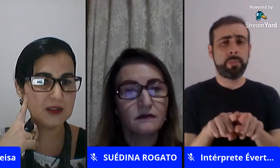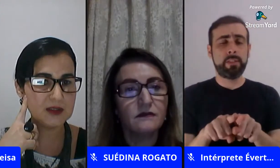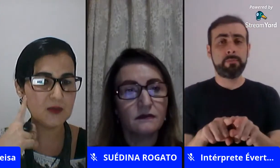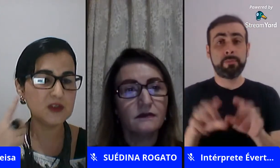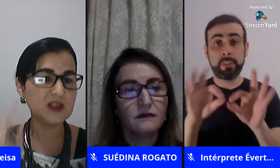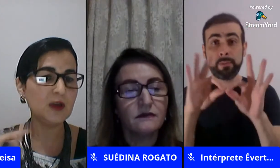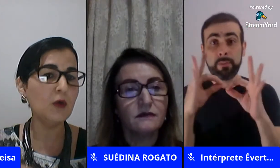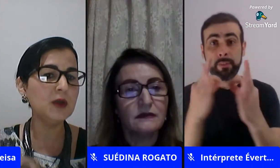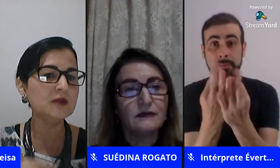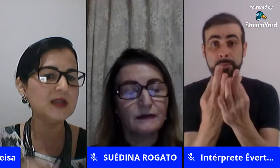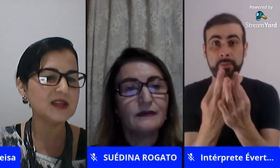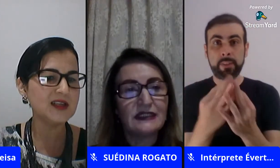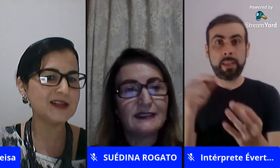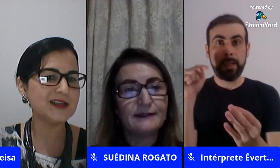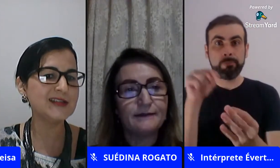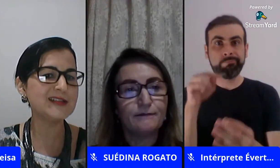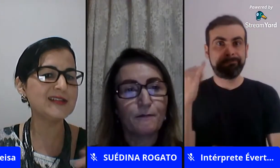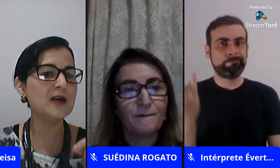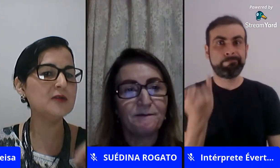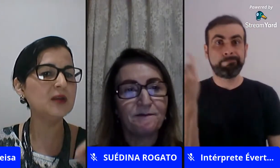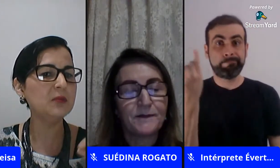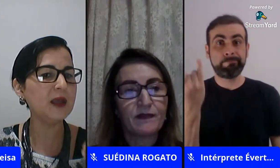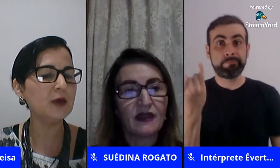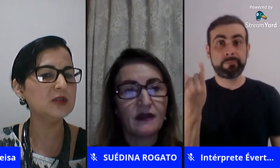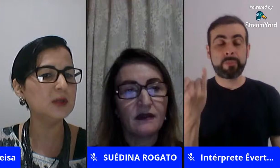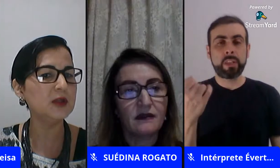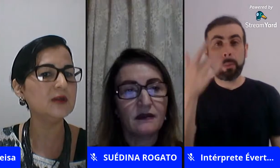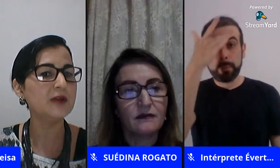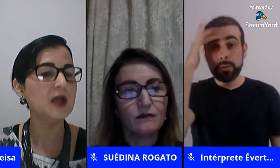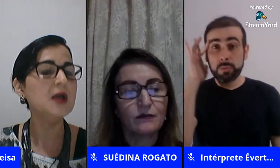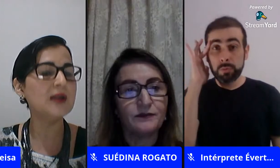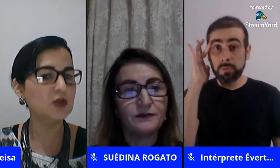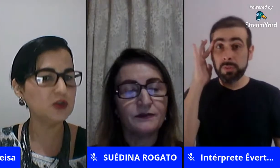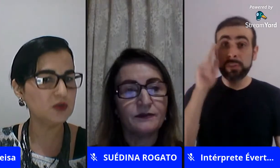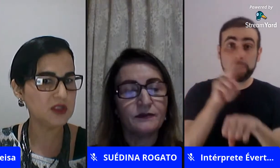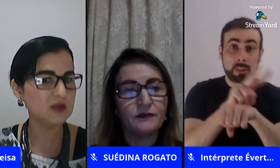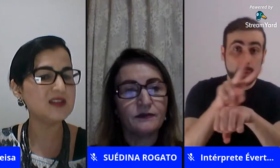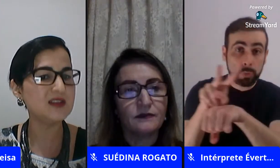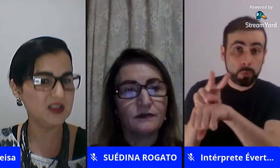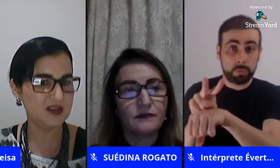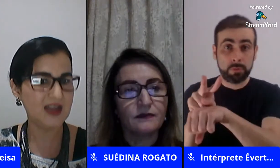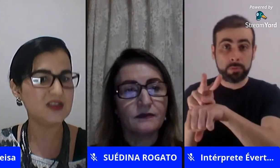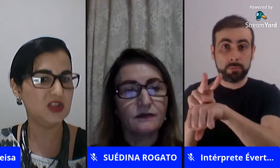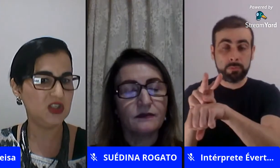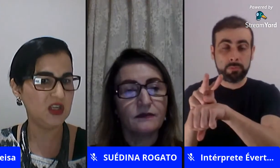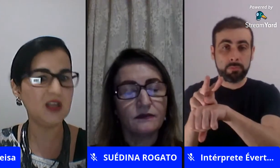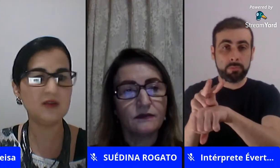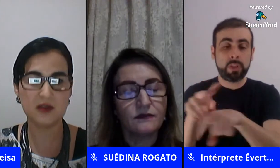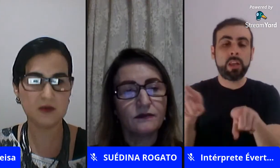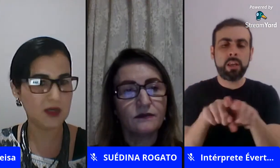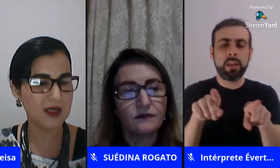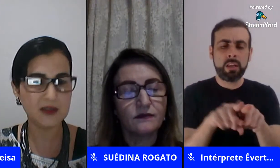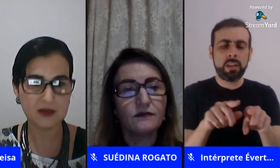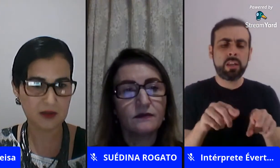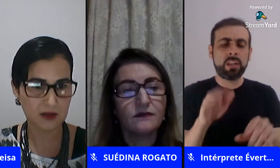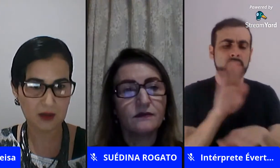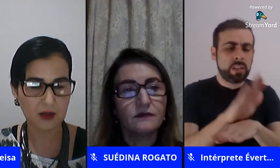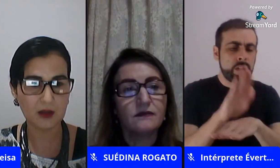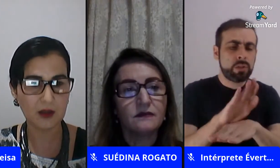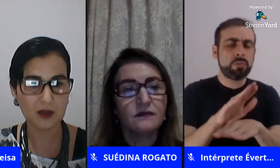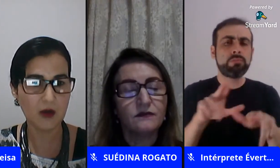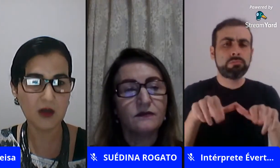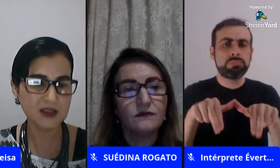importantes os que cuidam das crianças estão também contribuindo na constituição das identidades de gêneros sexuais